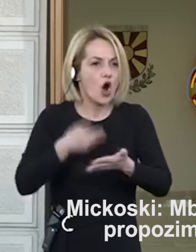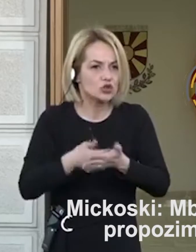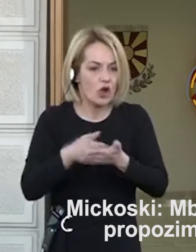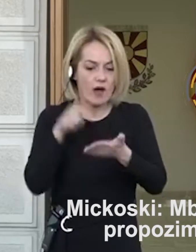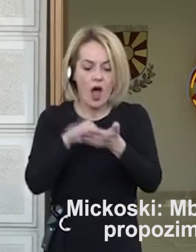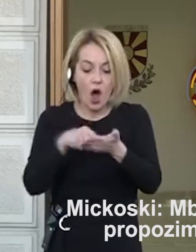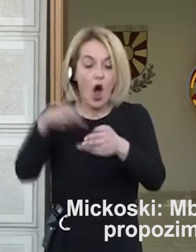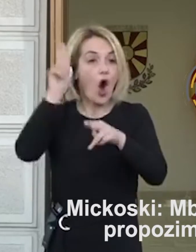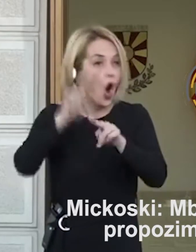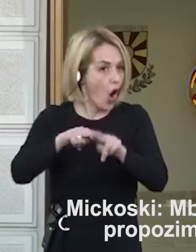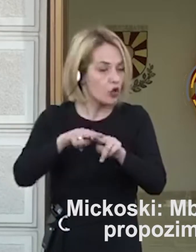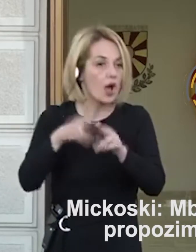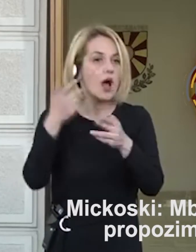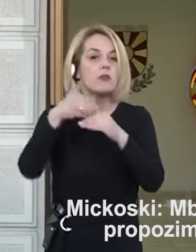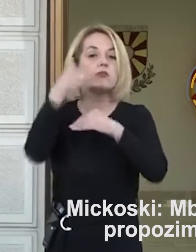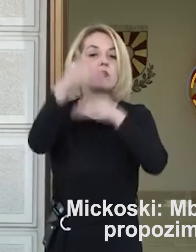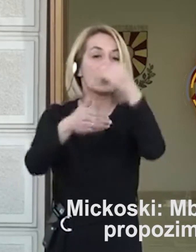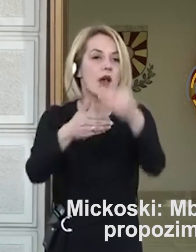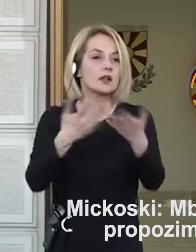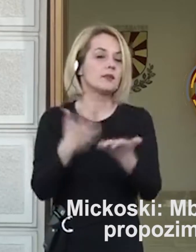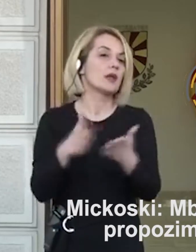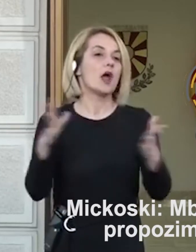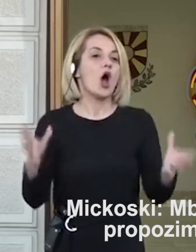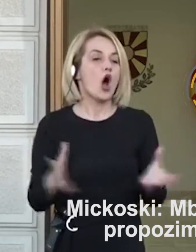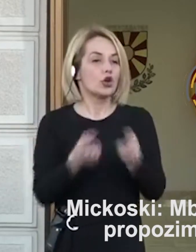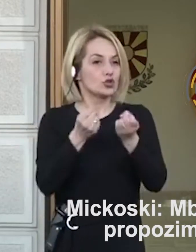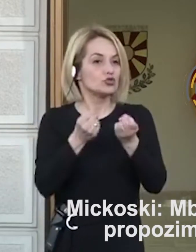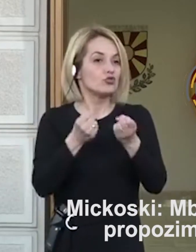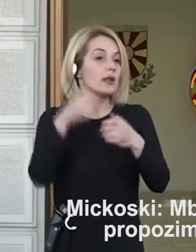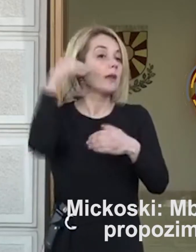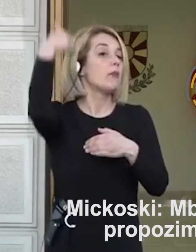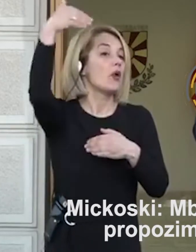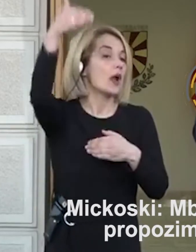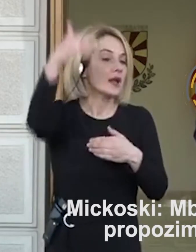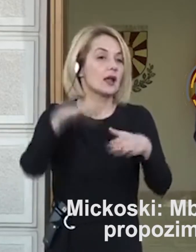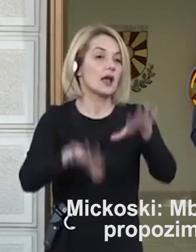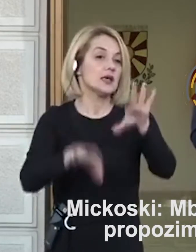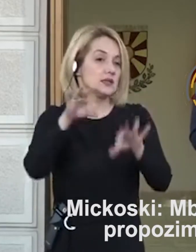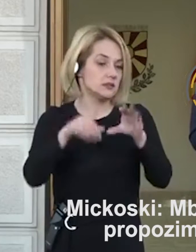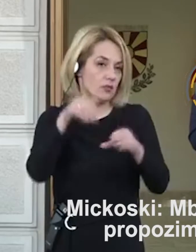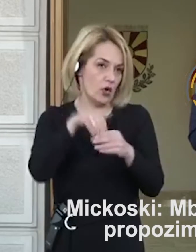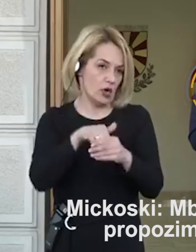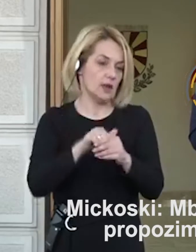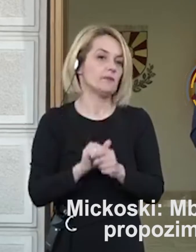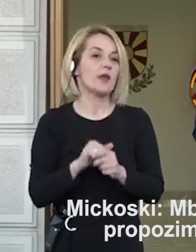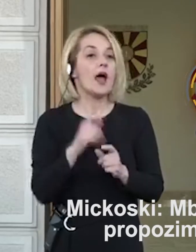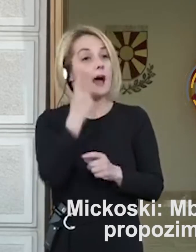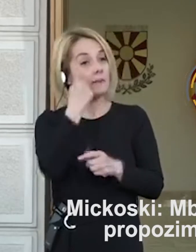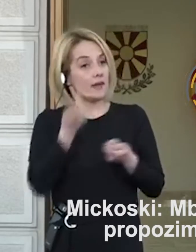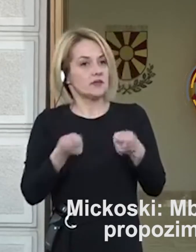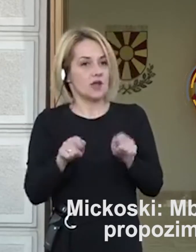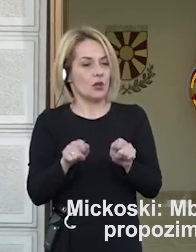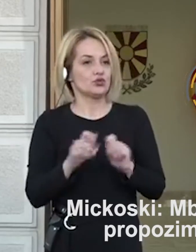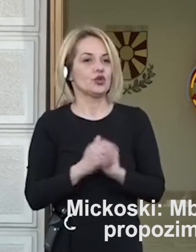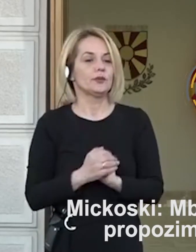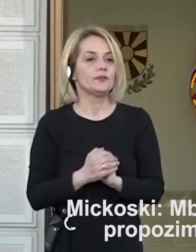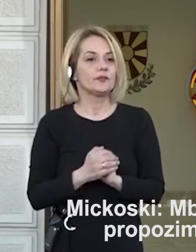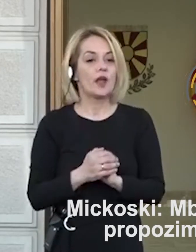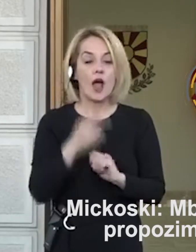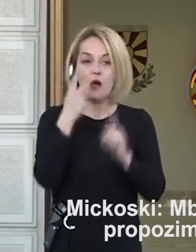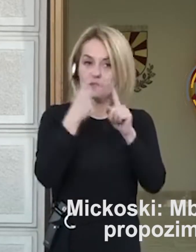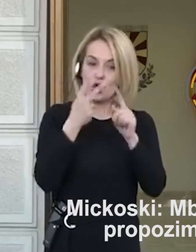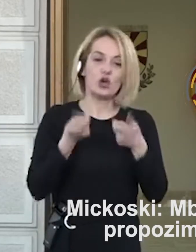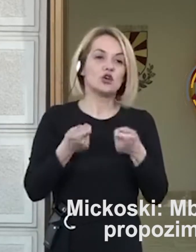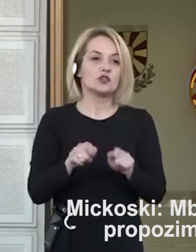ќе значи и ќе подразбира подложување на времените парламентарни избори. Тоа е првојот заклучок. Вториот заклучок е